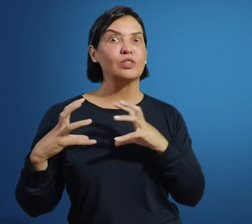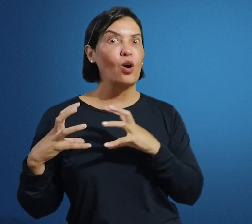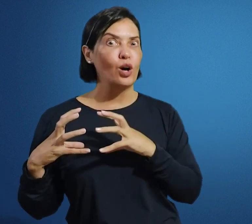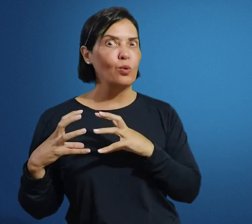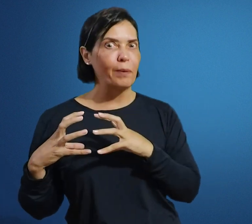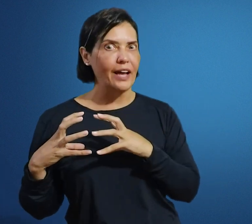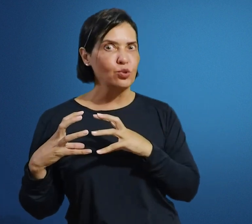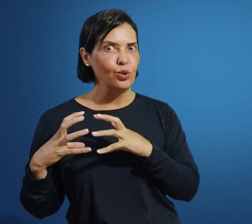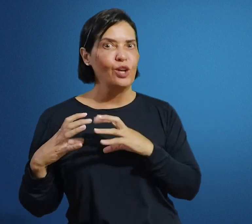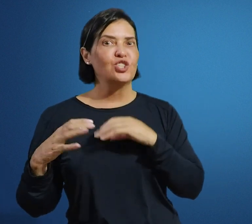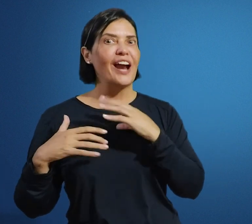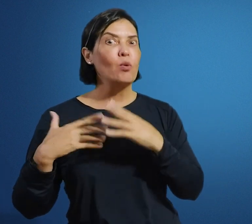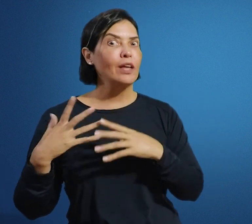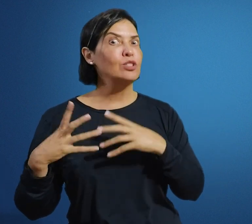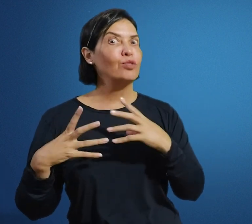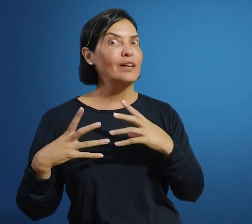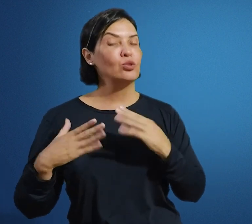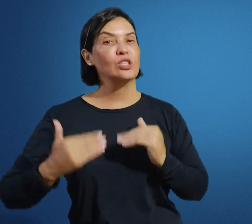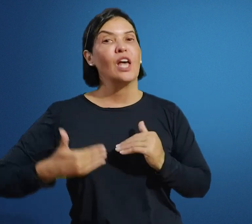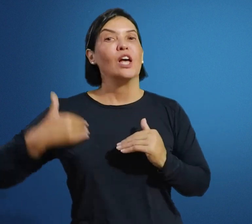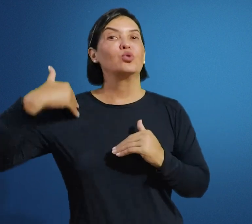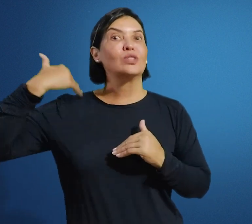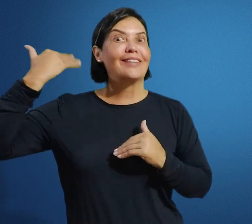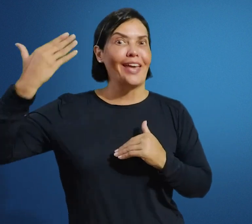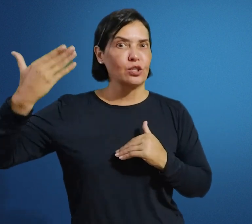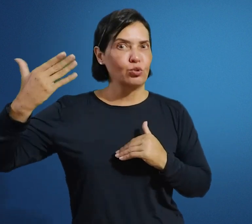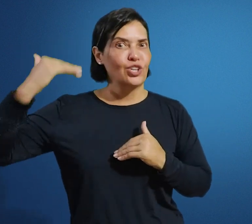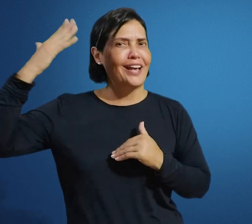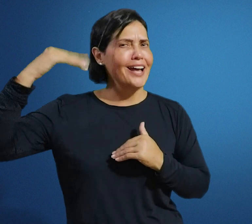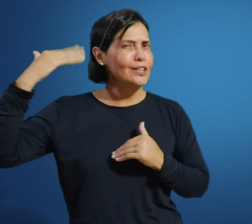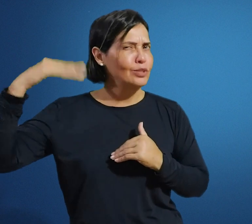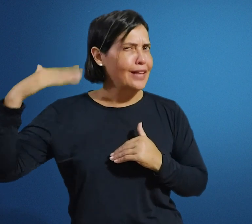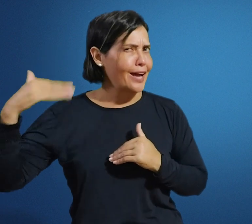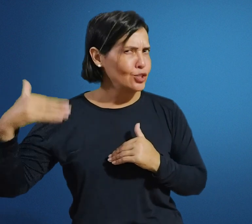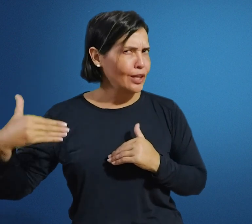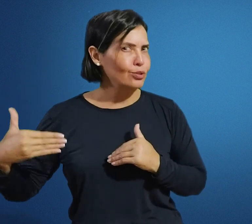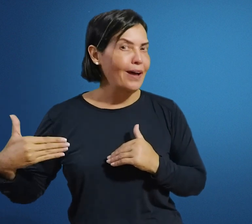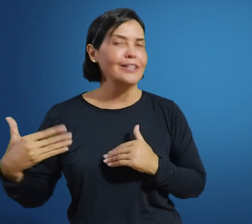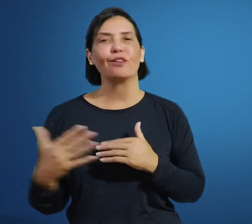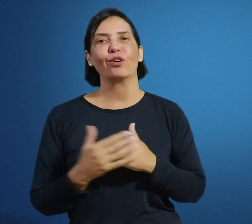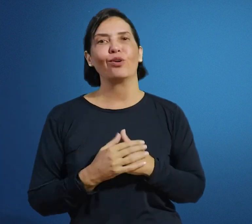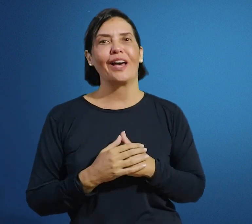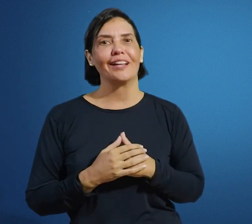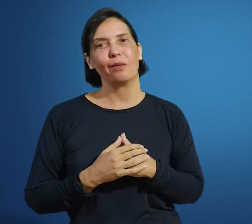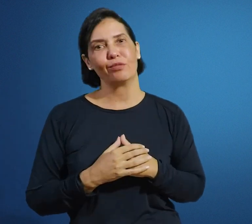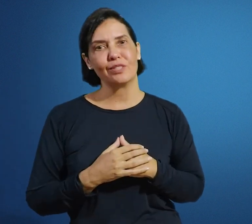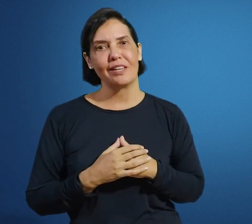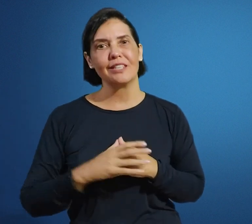teórico, prático, de argumentos e informações do texto, de cada unidade, texto básico que foi colocado aí para vocês,